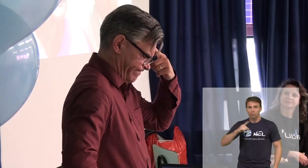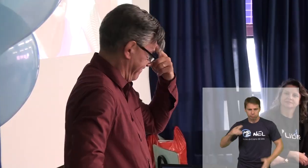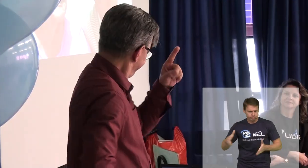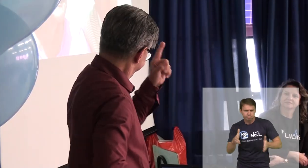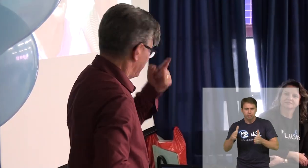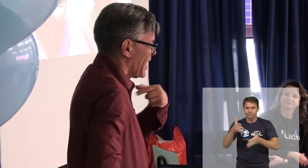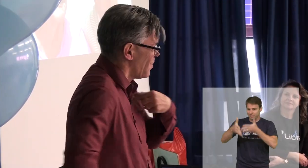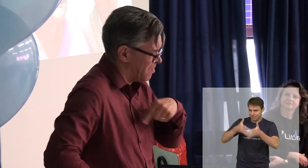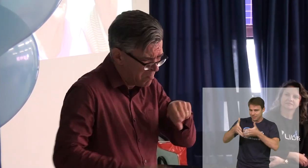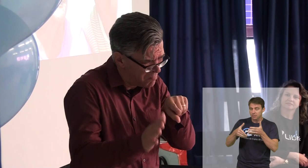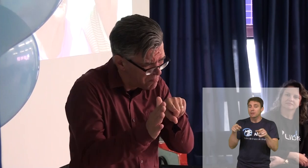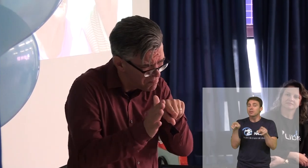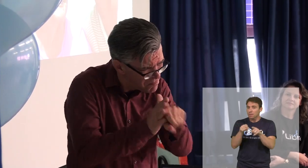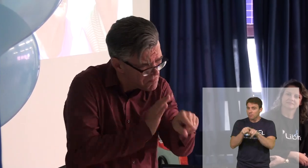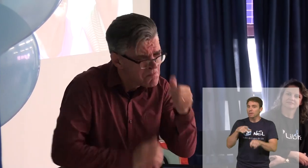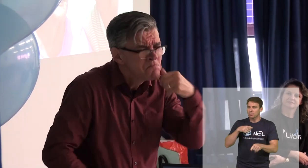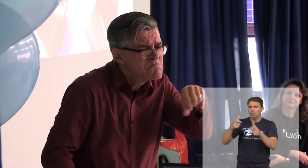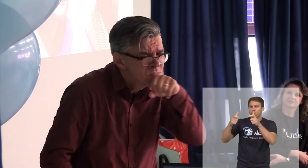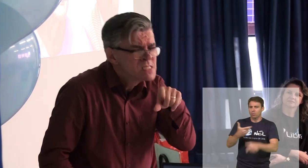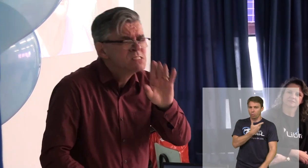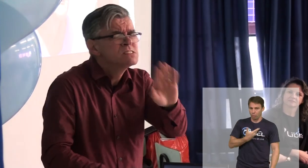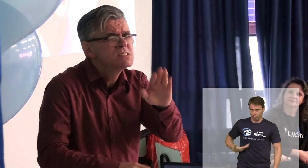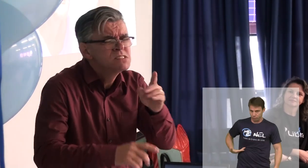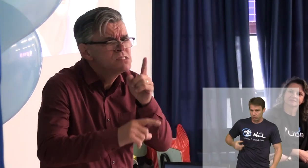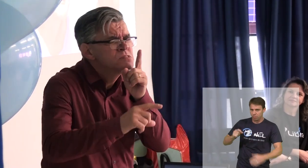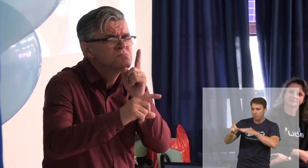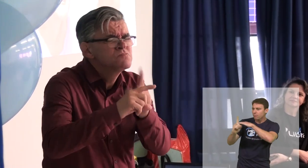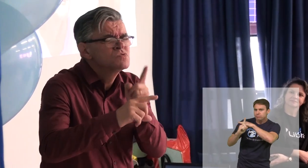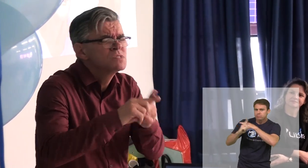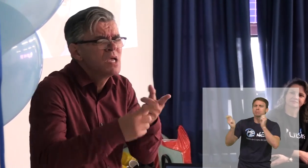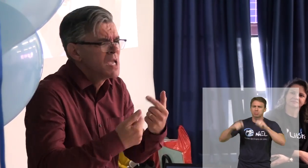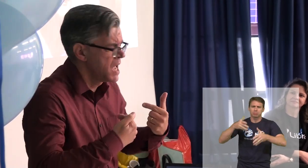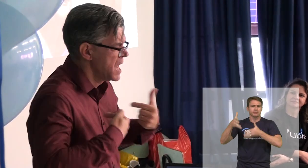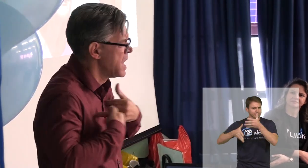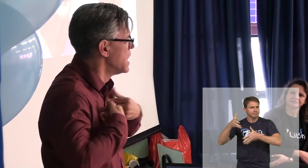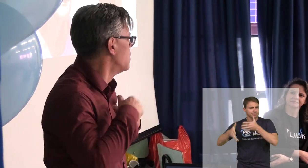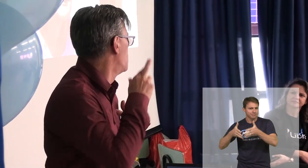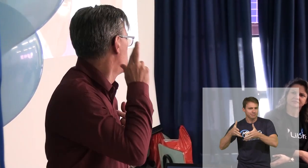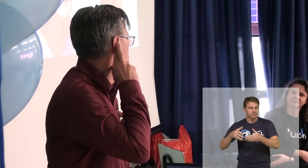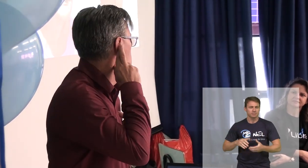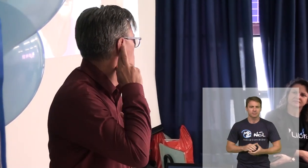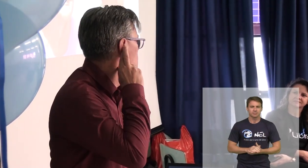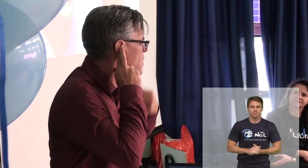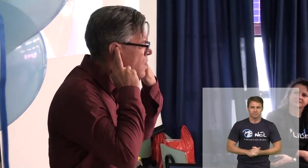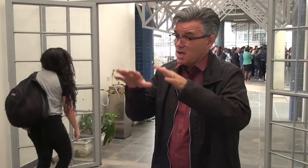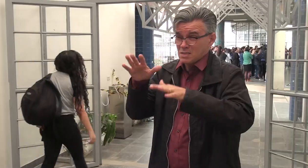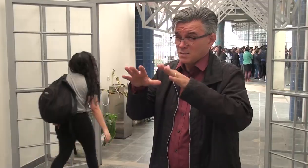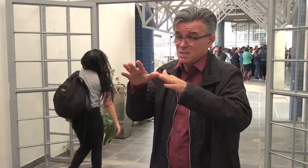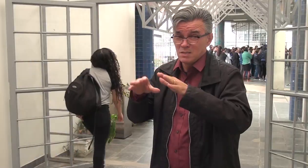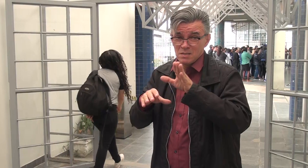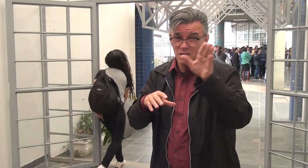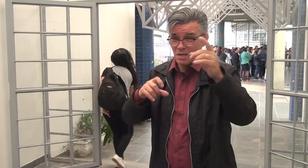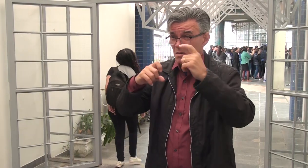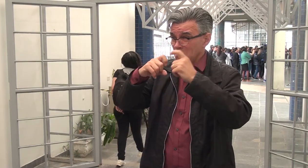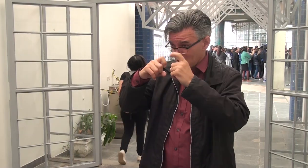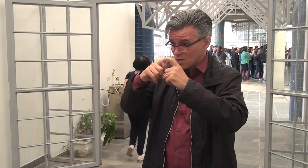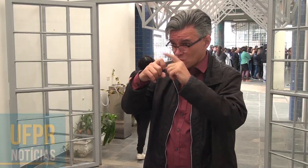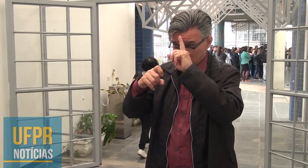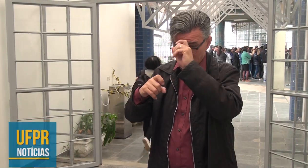É necessário também que os serviços públicos estejam preparados para atender a população usando libras. Às vezes a gente vai, por exemplo, no hospital,